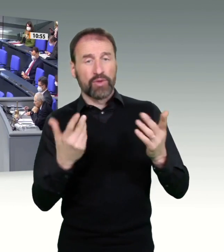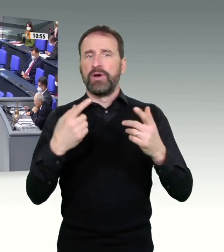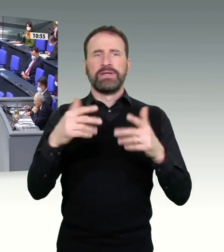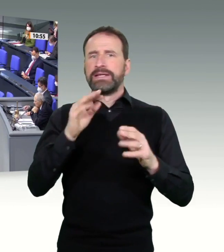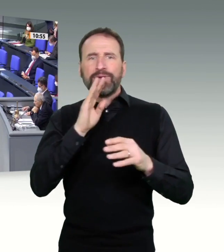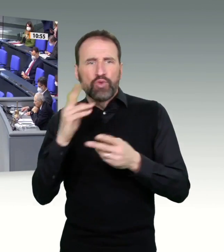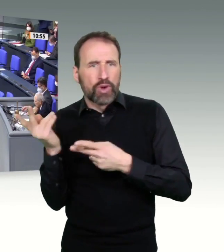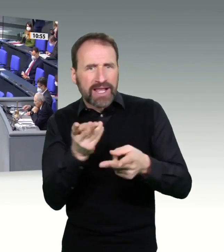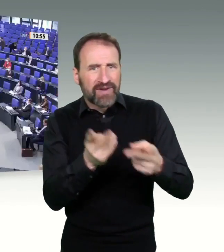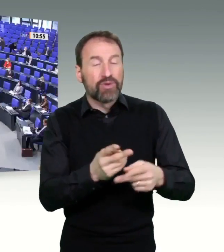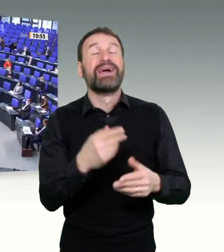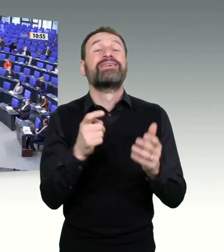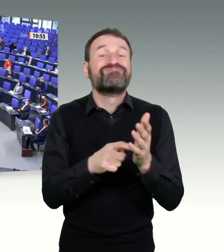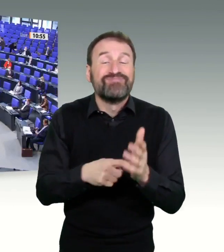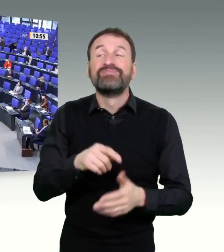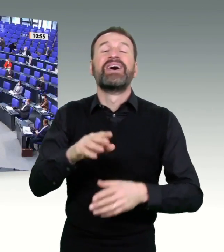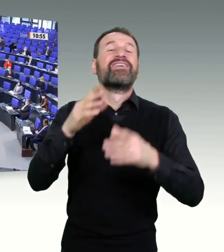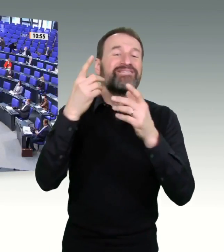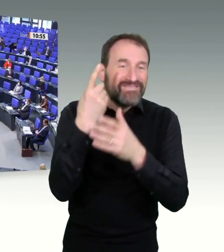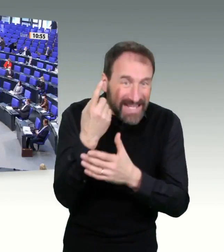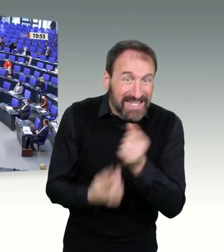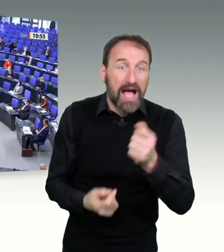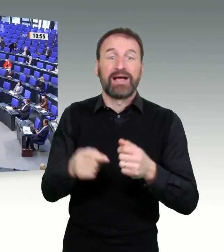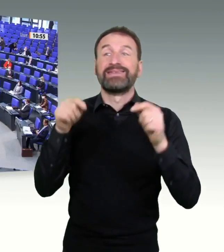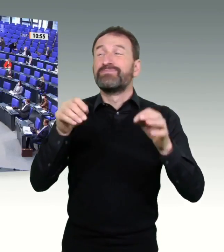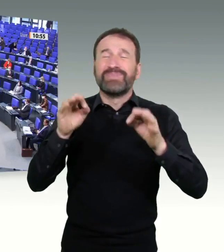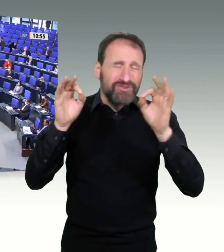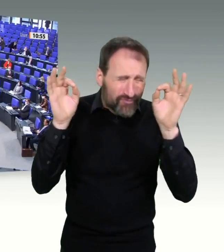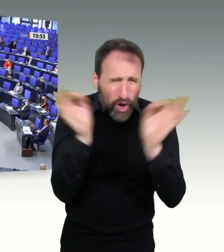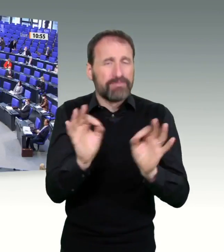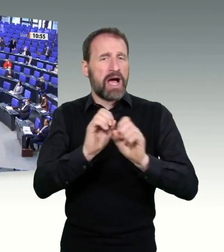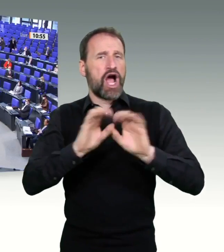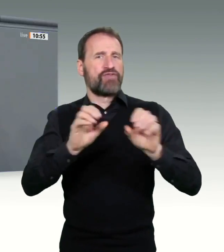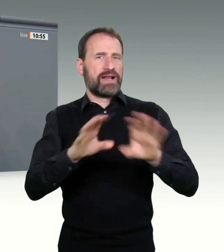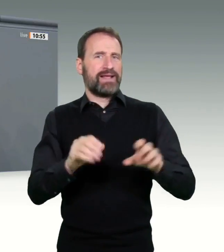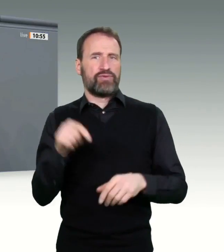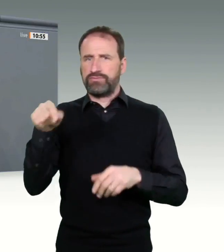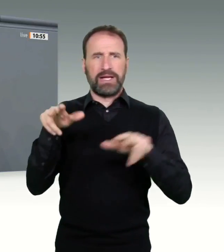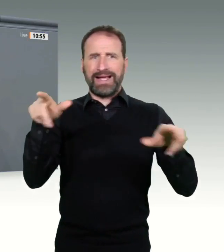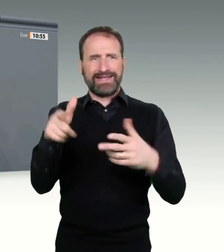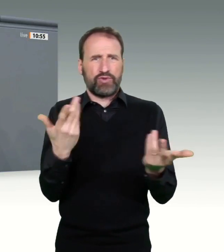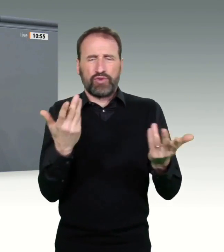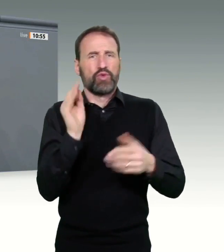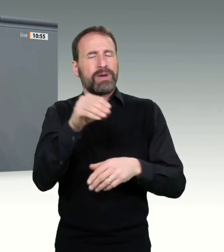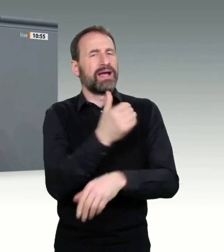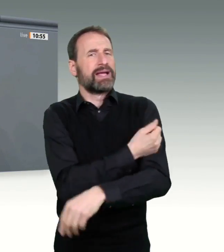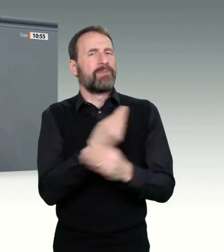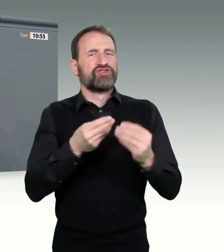was Sie haben sich heute Morgen in der Pressekonferenz genannt, als Kontaktbörse, als ministerielle Kontaktbörse. Egal, aber wir müssen doch